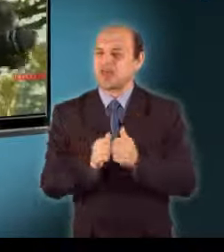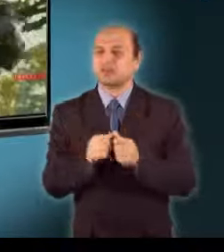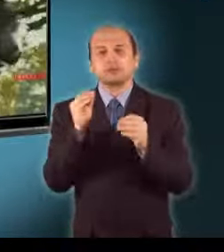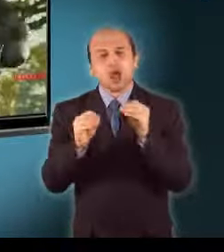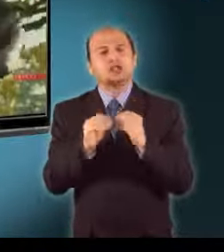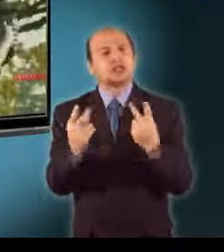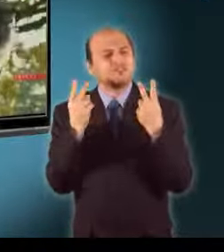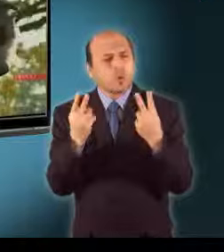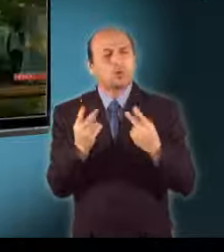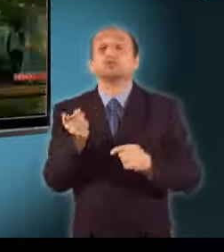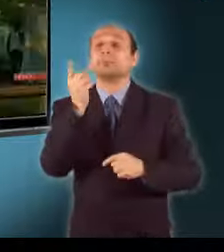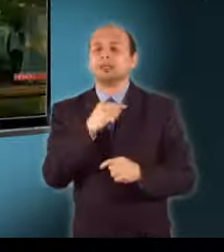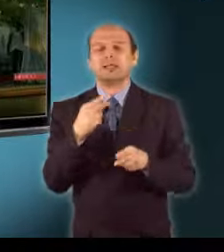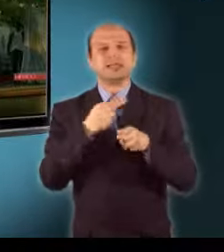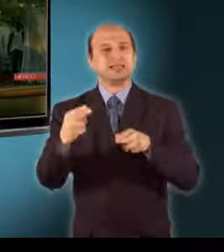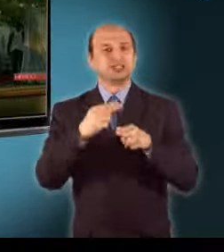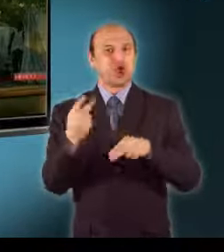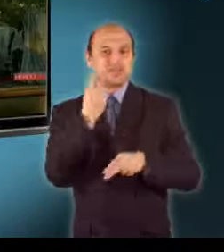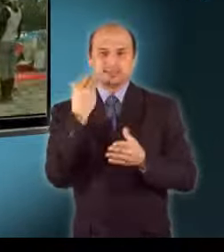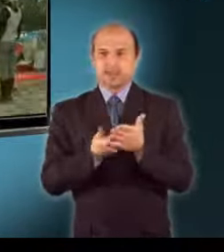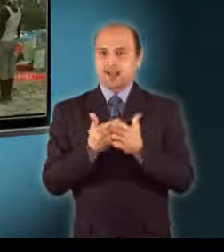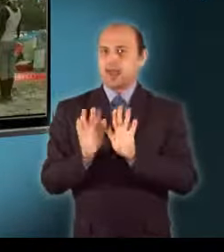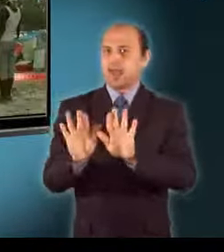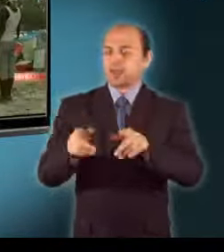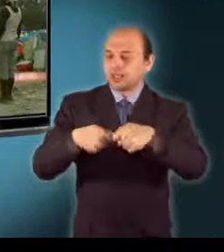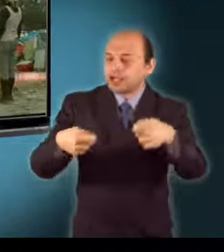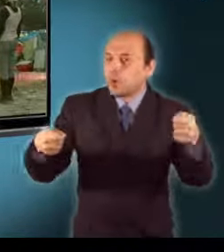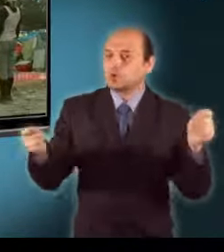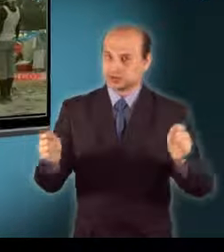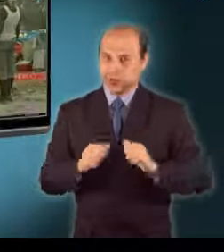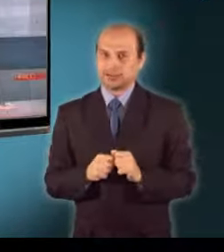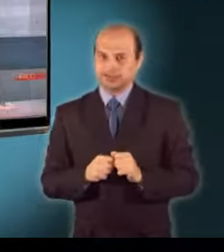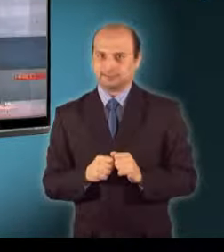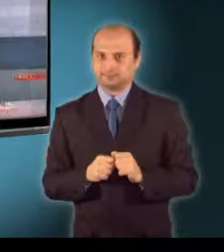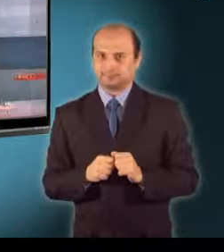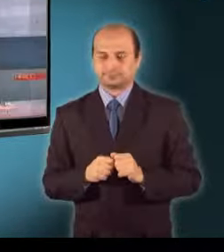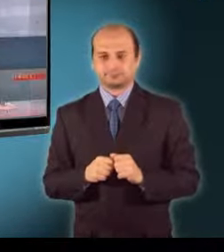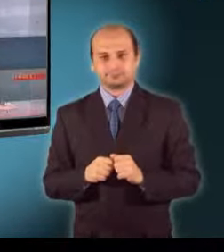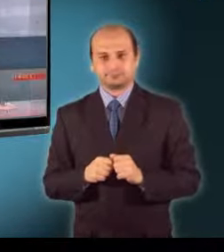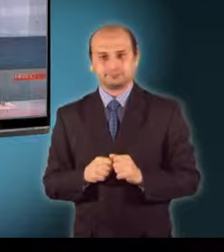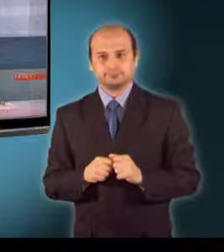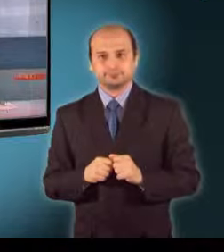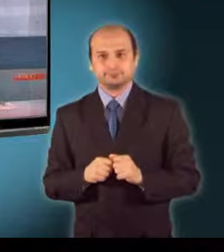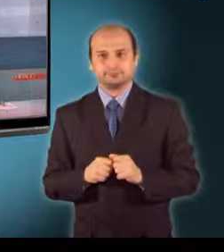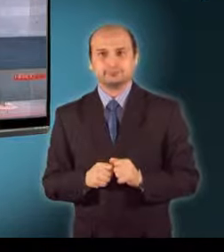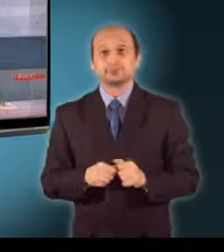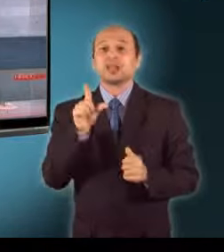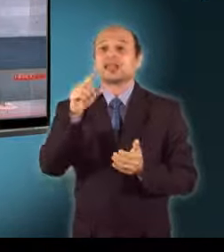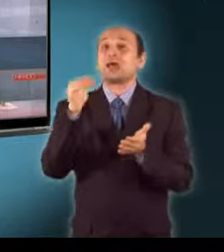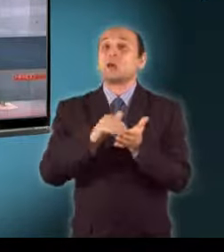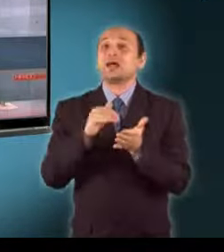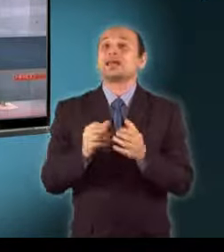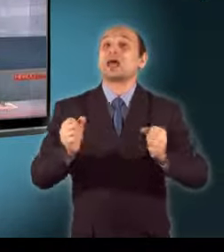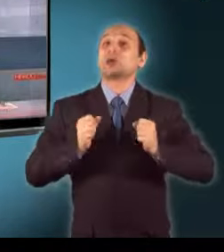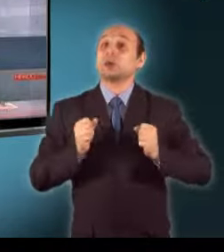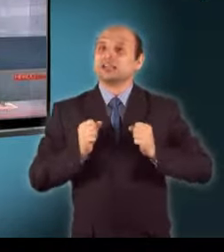kulcsfontosságú, hogy mennyi tiszta vizet tudnak kiosztani a következő hetekben. Csak nem kétezer turista várja még most is